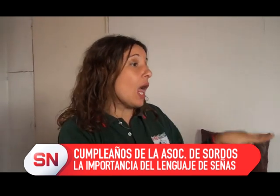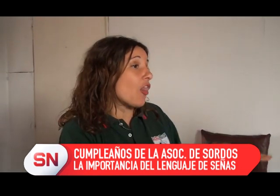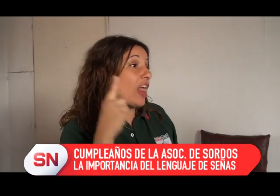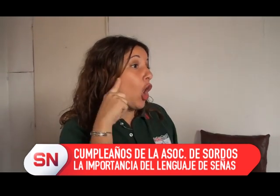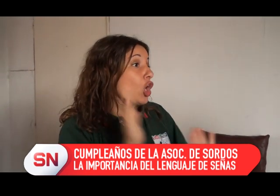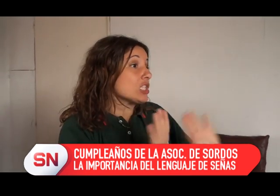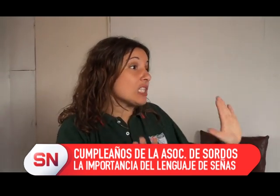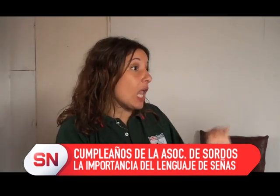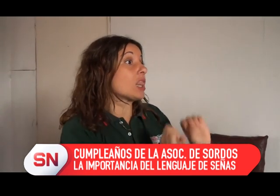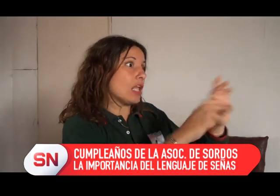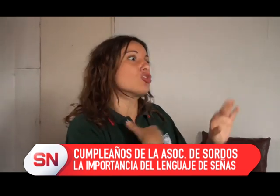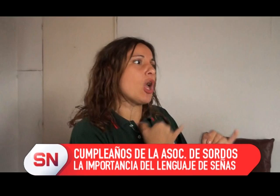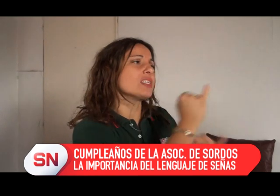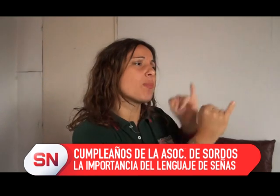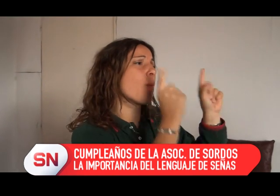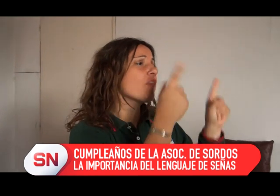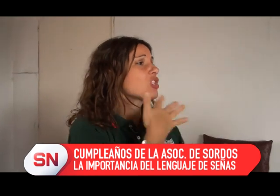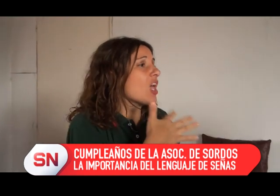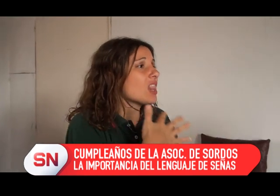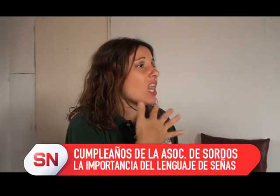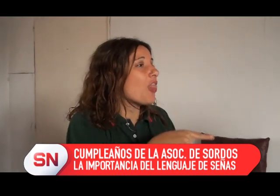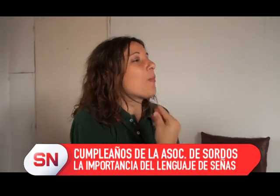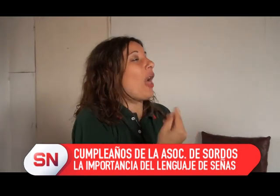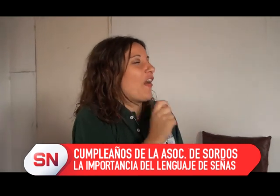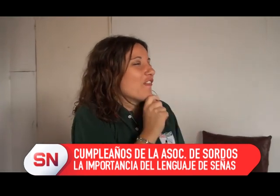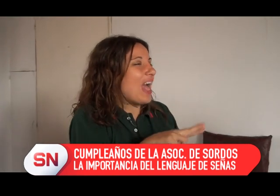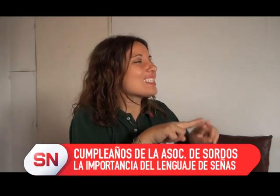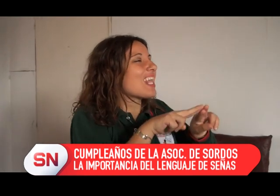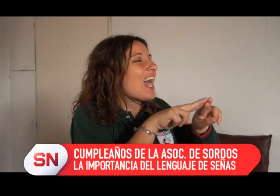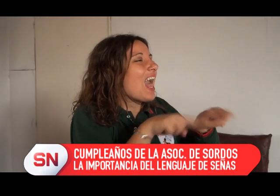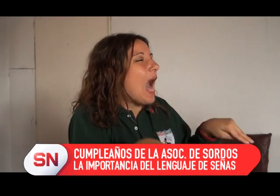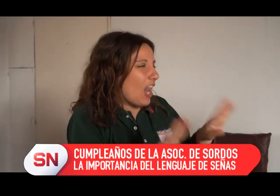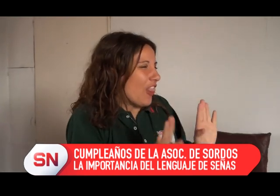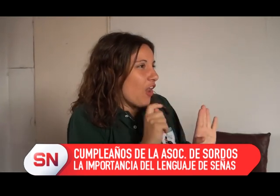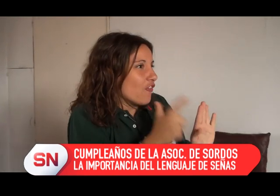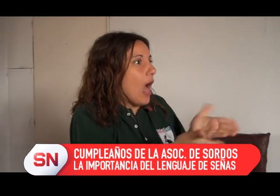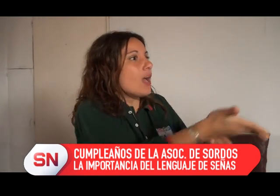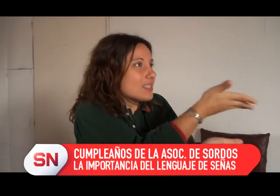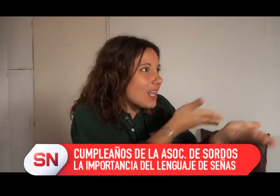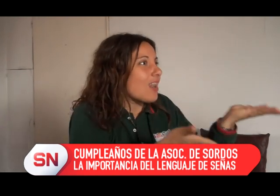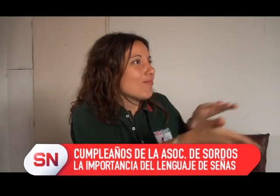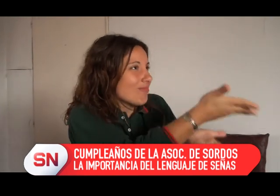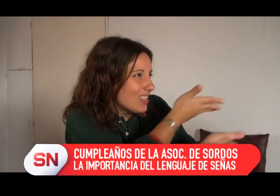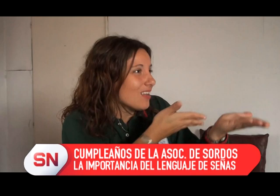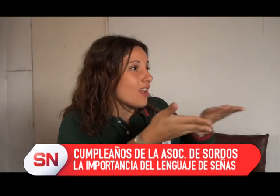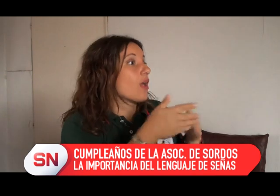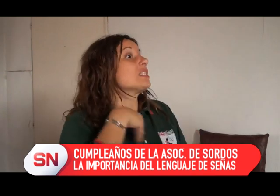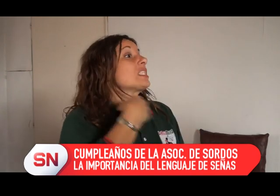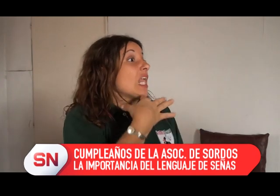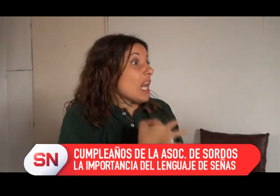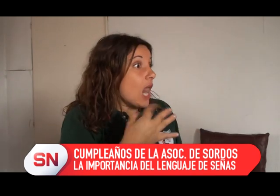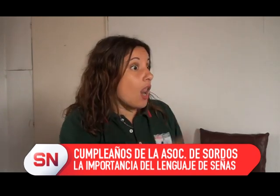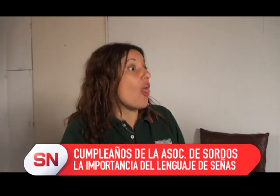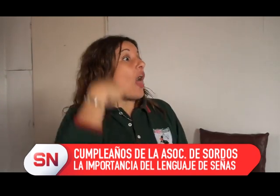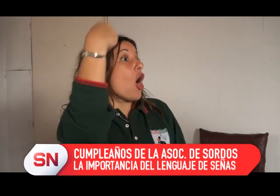chicos oyentes, ¿no? Y dos veces por semana a la escuela de sordos, por ejemplo, donde tengan que ir a enseñarle lo que es la lengua de señas y compartir